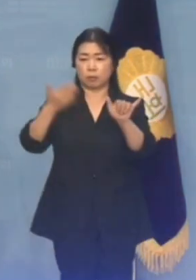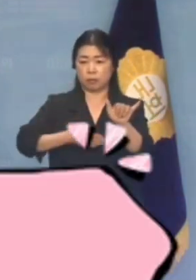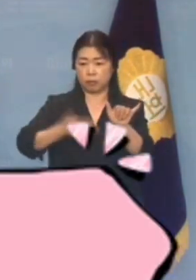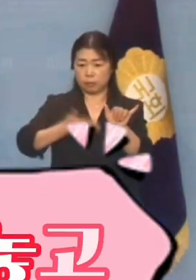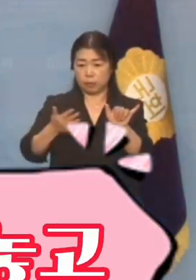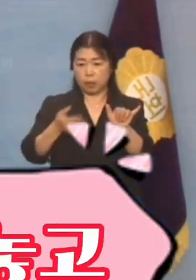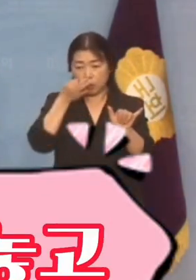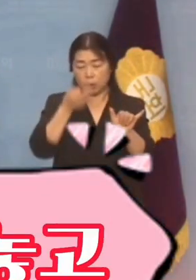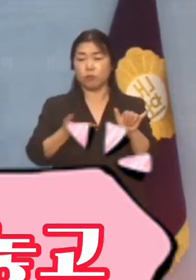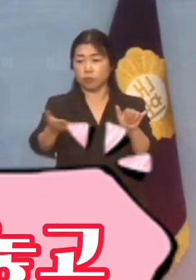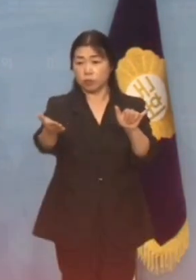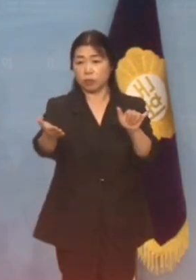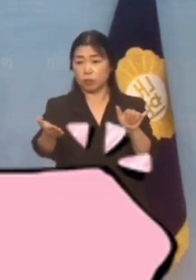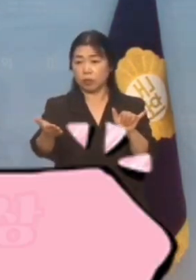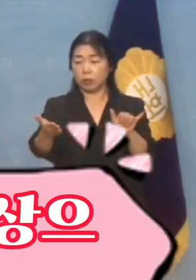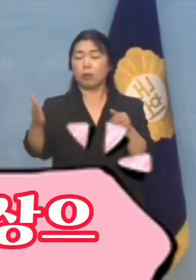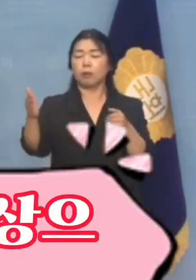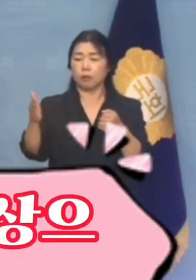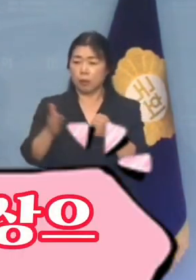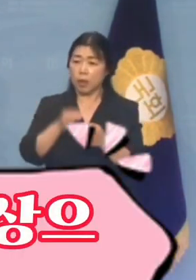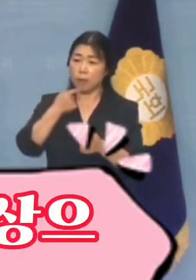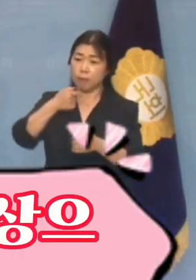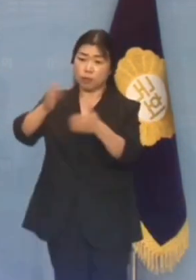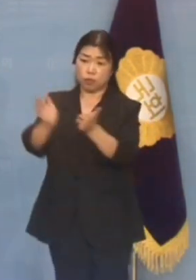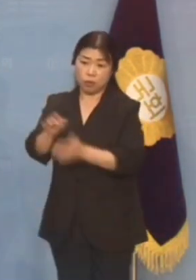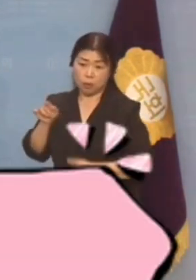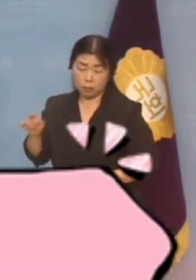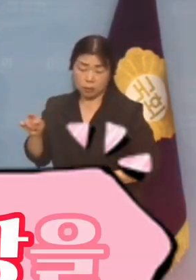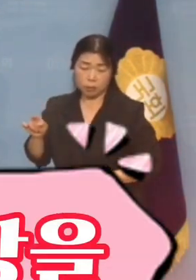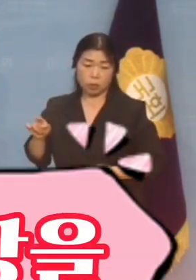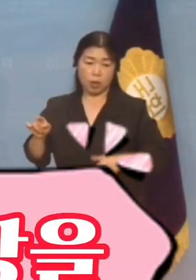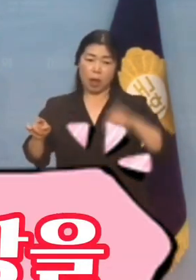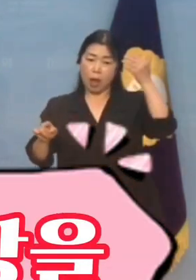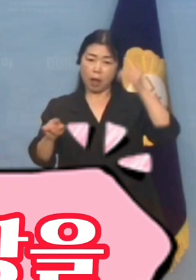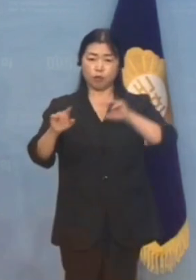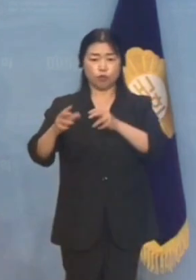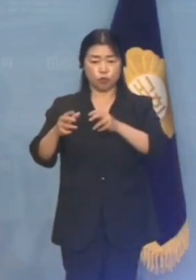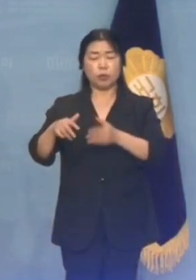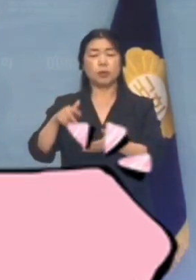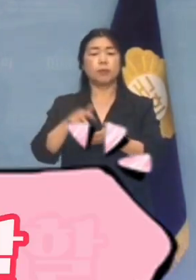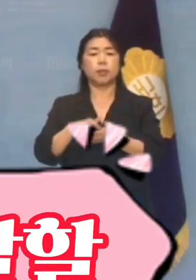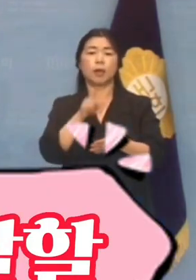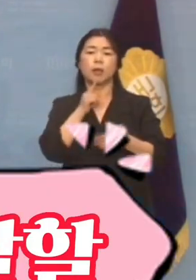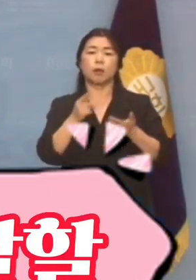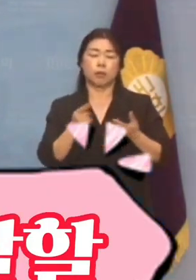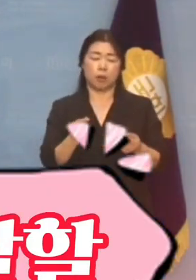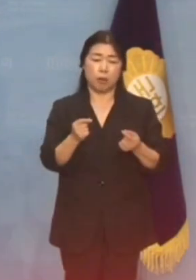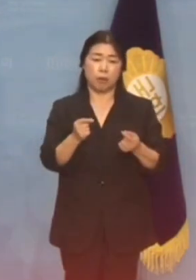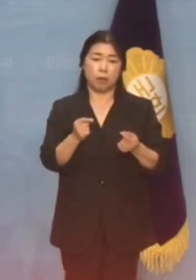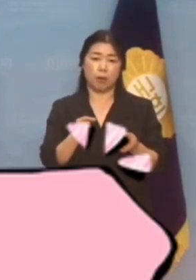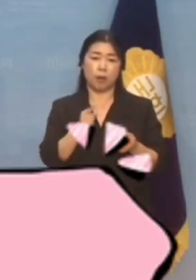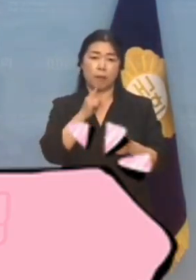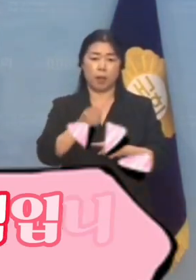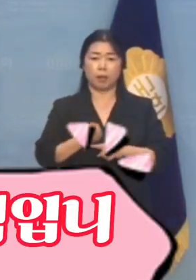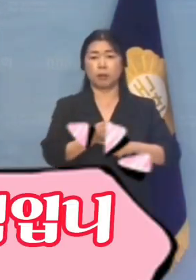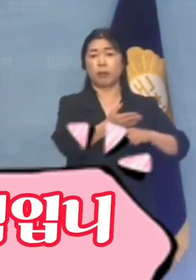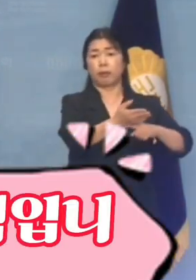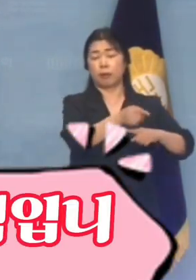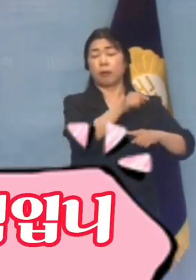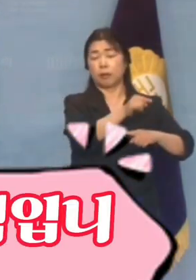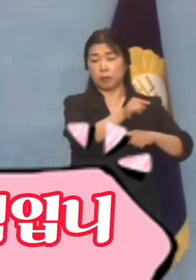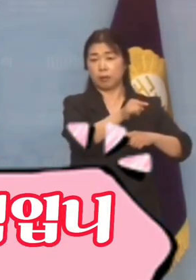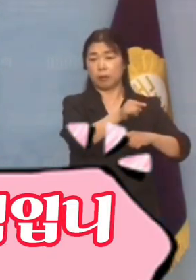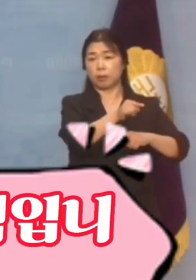민주당이 대놓고 우리 국민을 대상으로 중국의 주장을 그대로 전달할 기회를